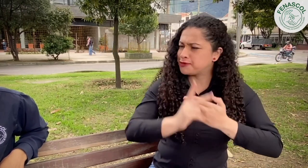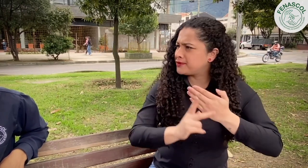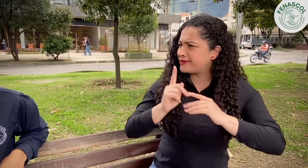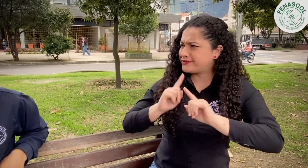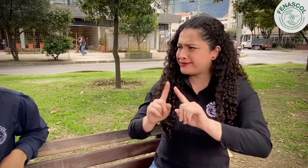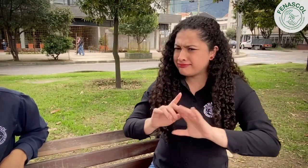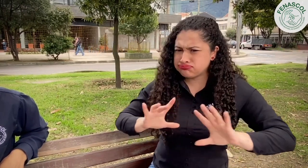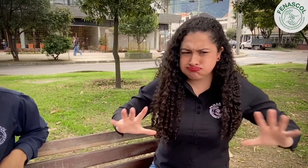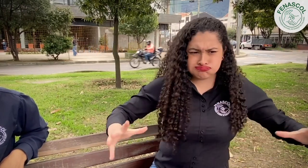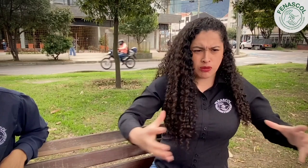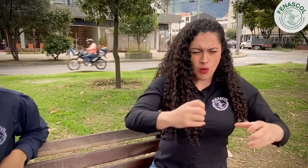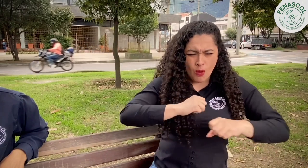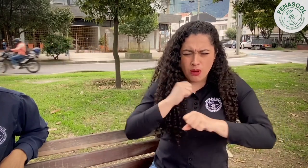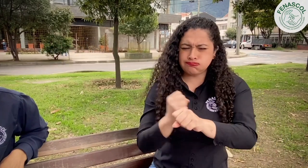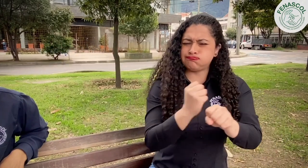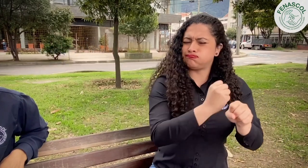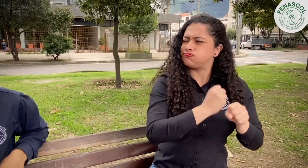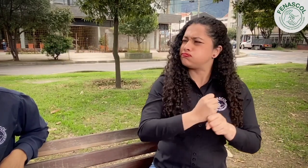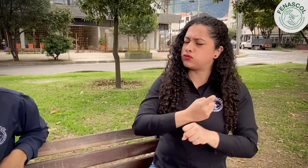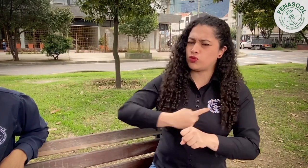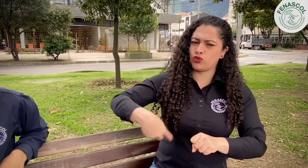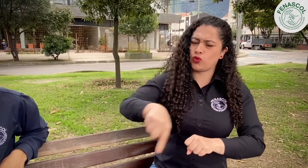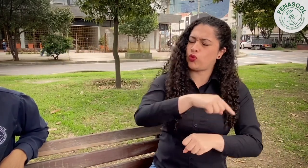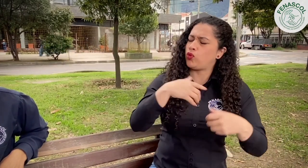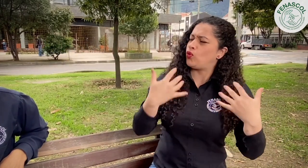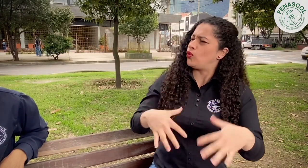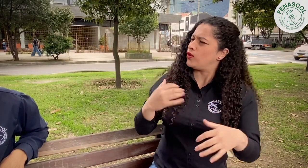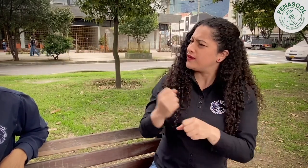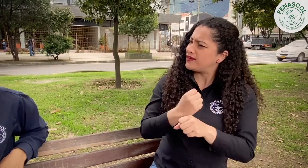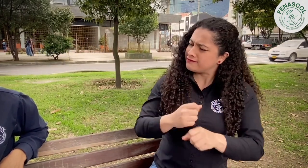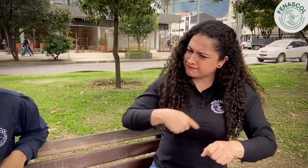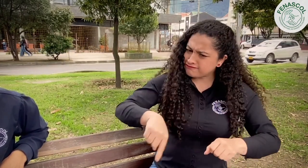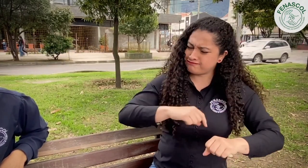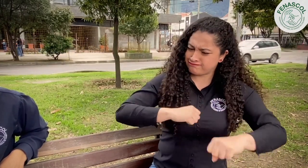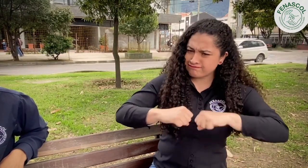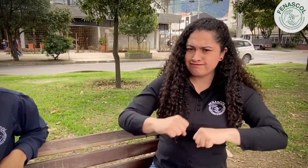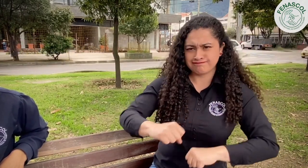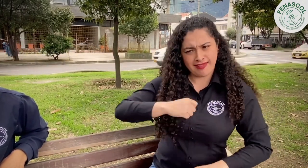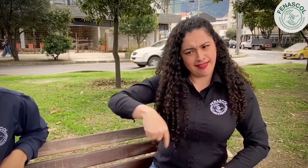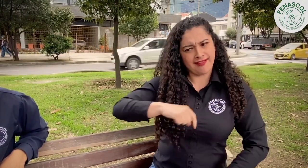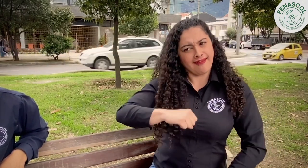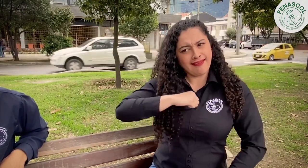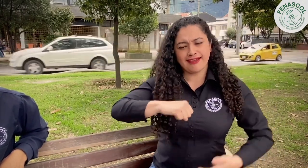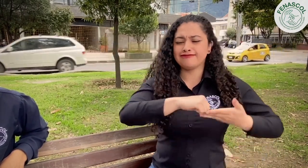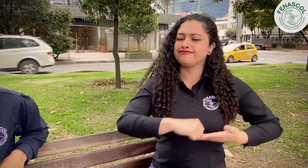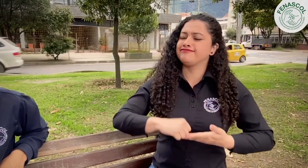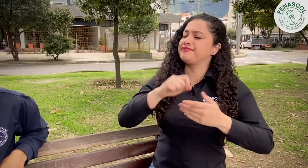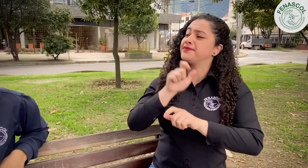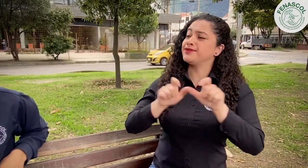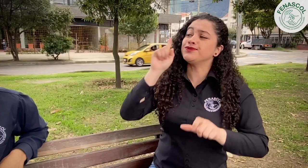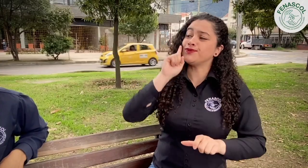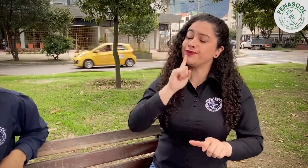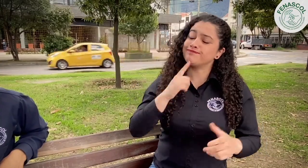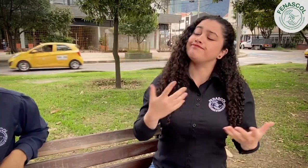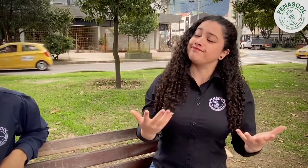proyecto de Centro de Relevo y los diferentes servicios, contribuyendo al restablecimiento de derechos de las personas sordas.